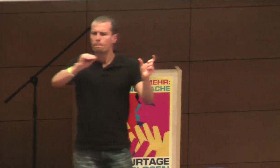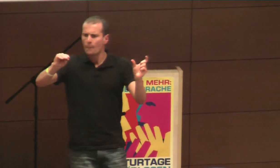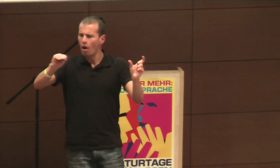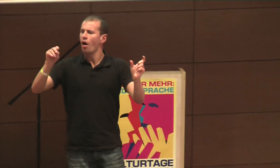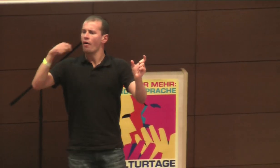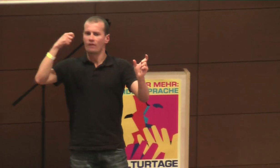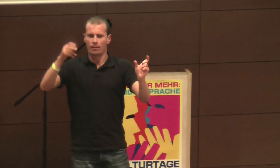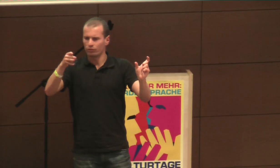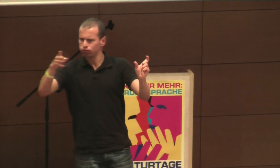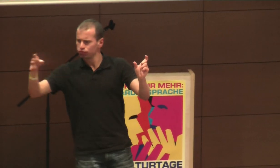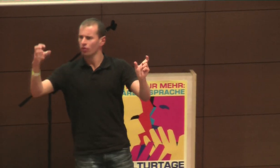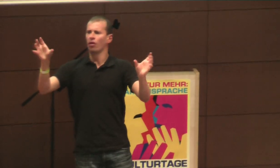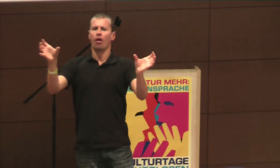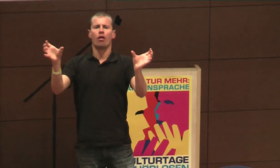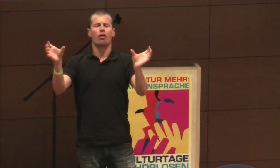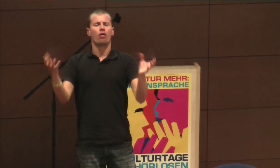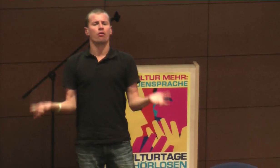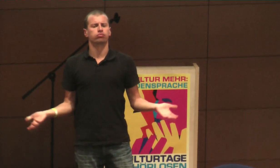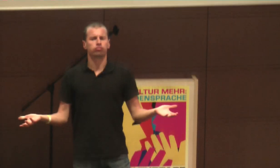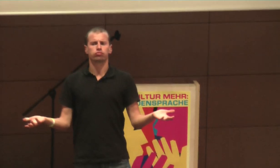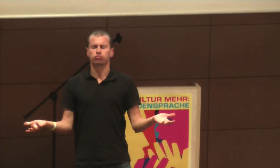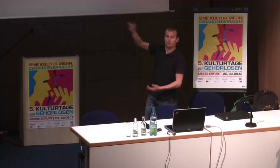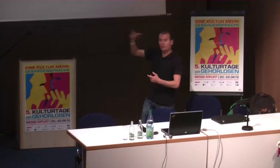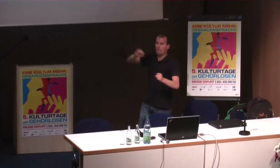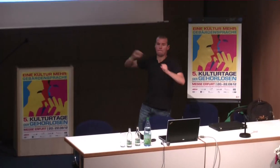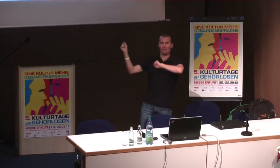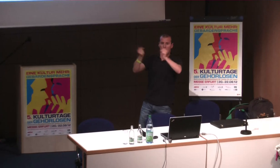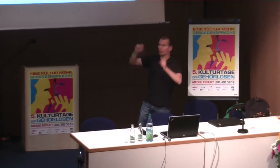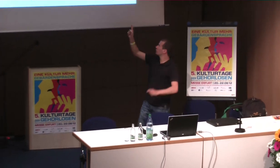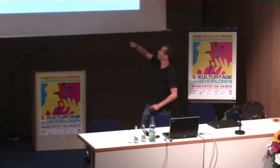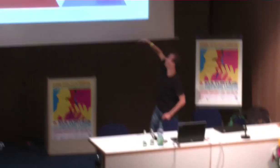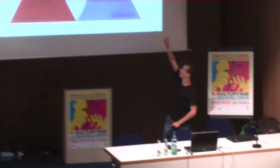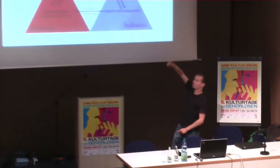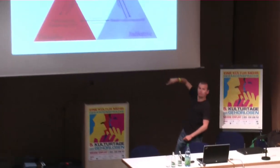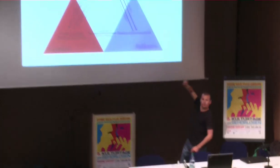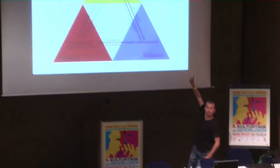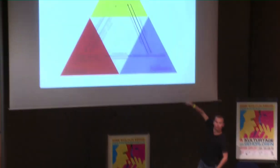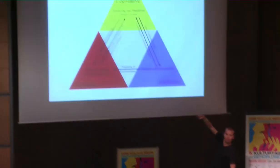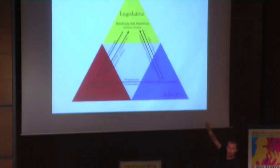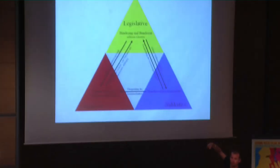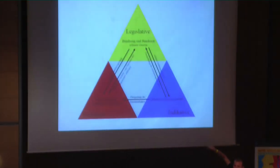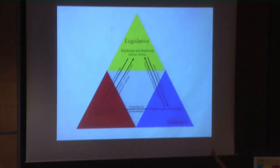zu sehen. Dann wurde der Dolmetscher ausgeklendet. Und dann gab es noch gültig die Umlage und die Selbstvertragssystems. Und das